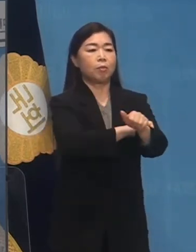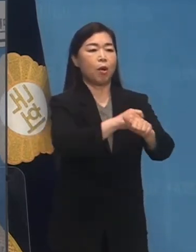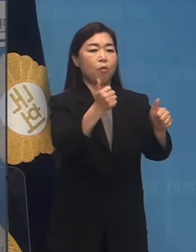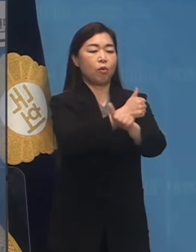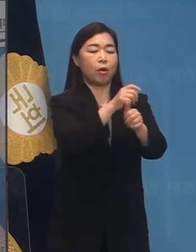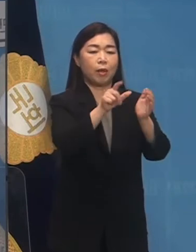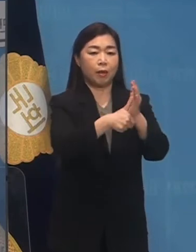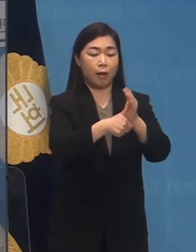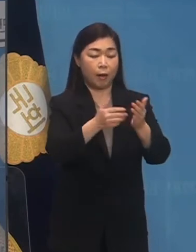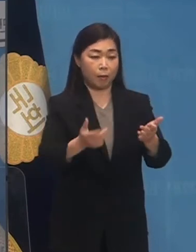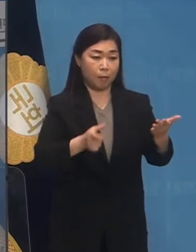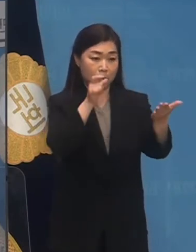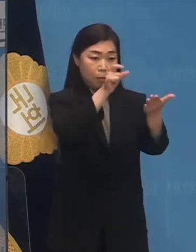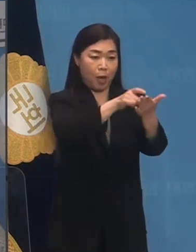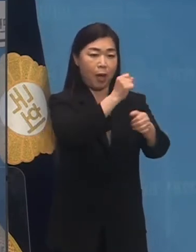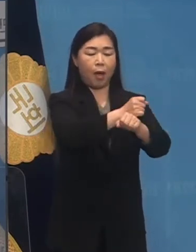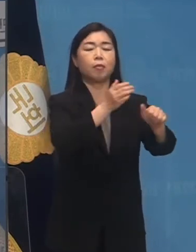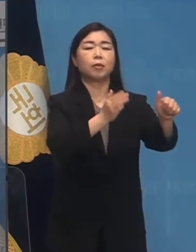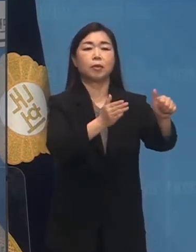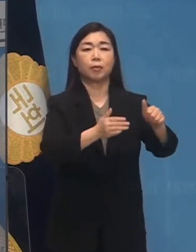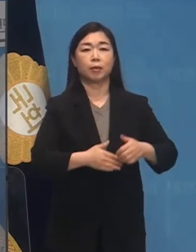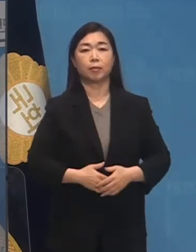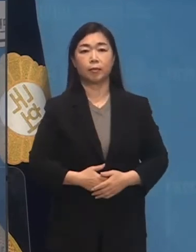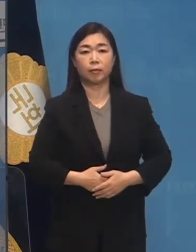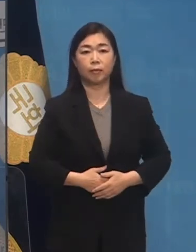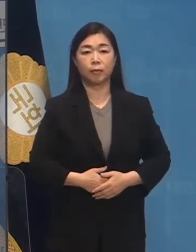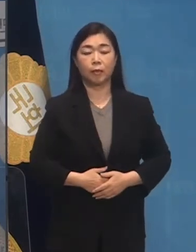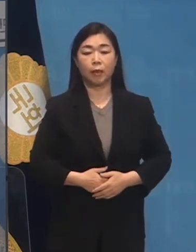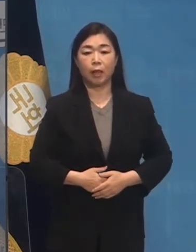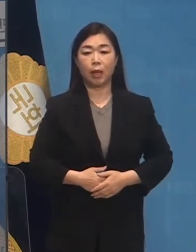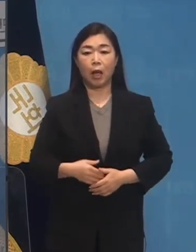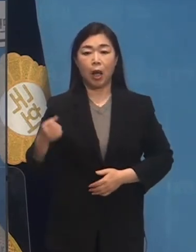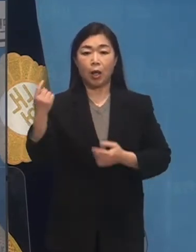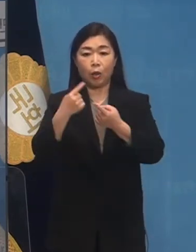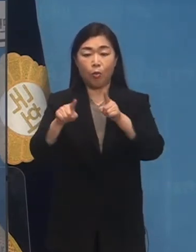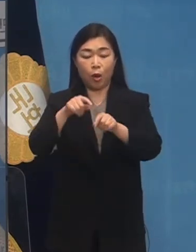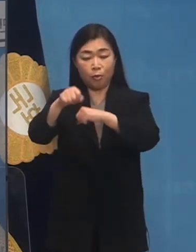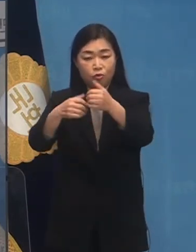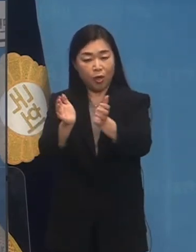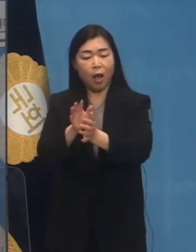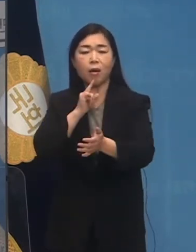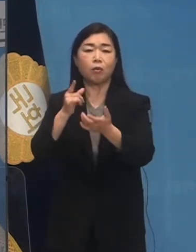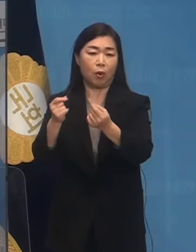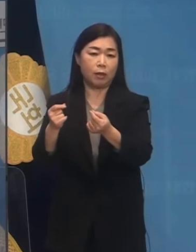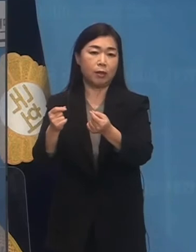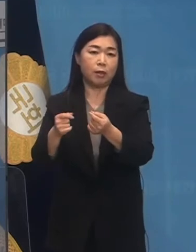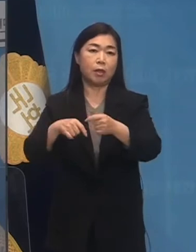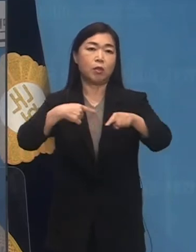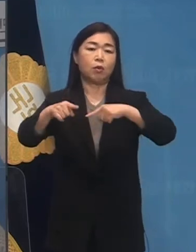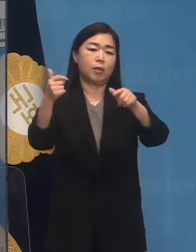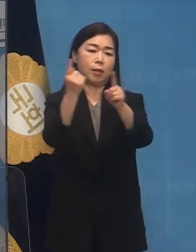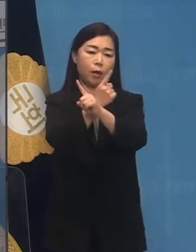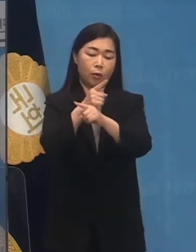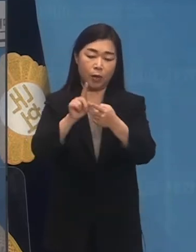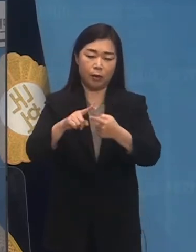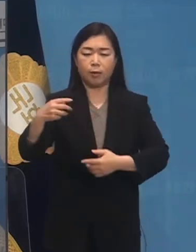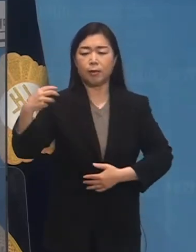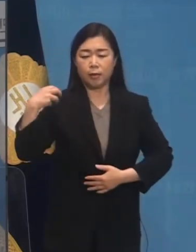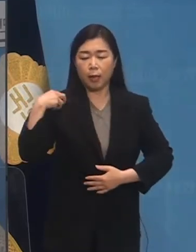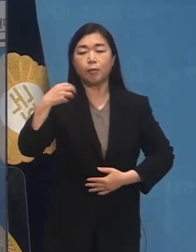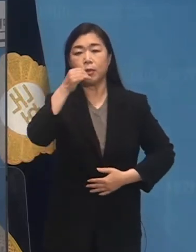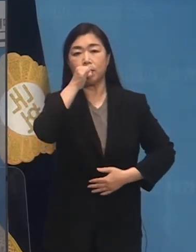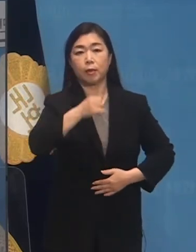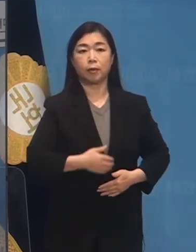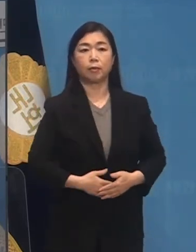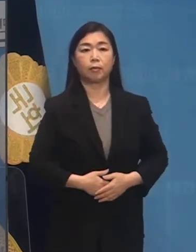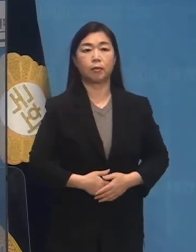상정에 적극 나서주십시오. 더불어민주당 역시 정치 개혁에 대한 무한 책임이 있습니다.